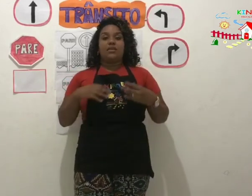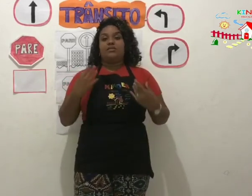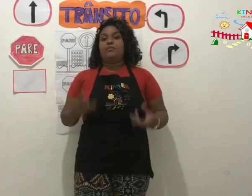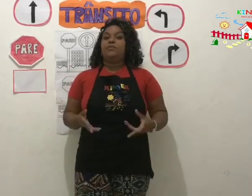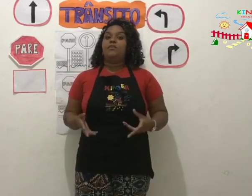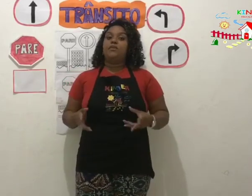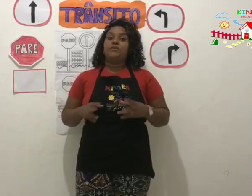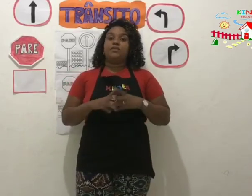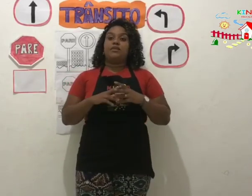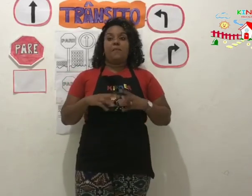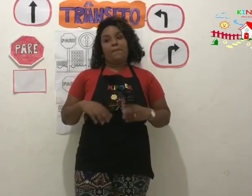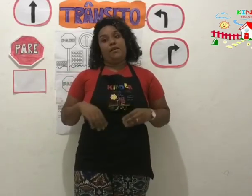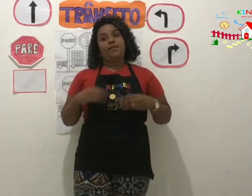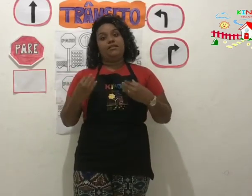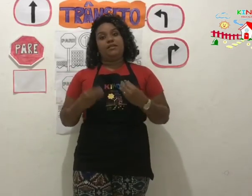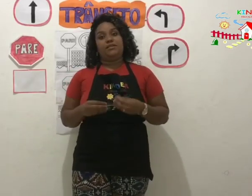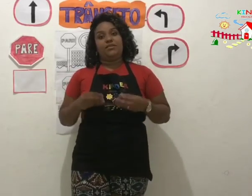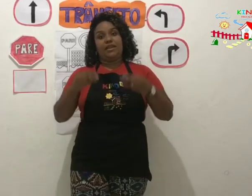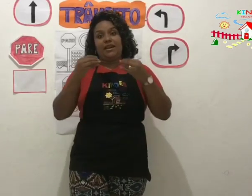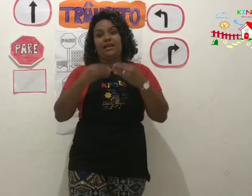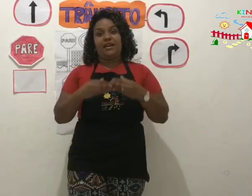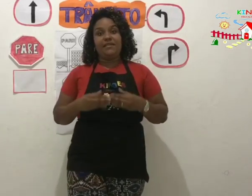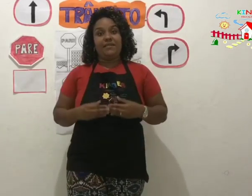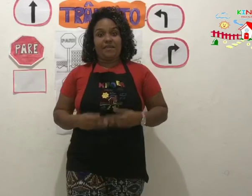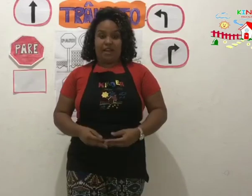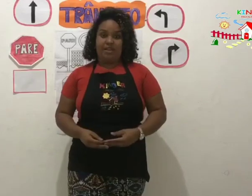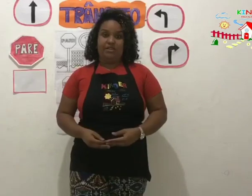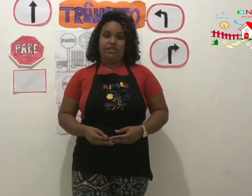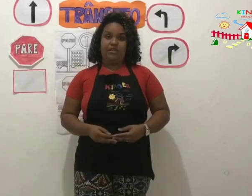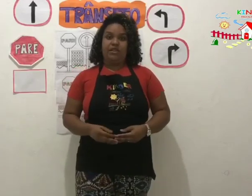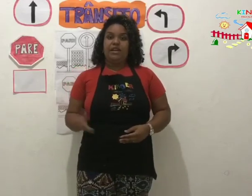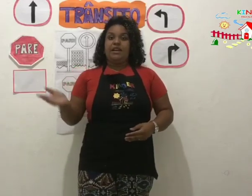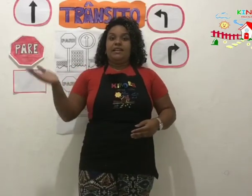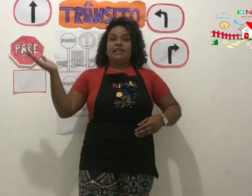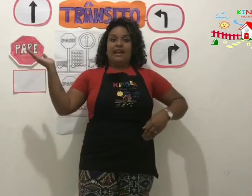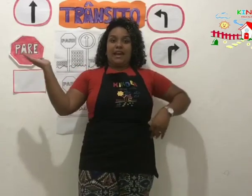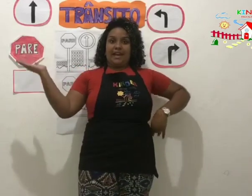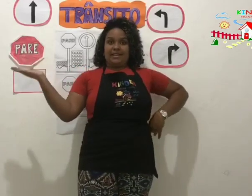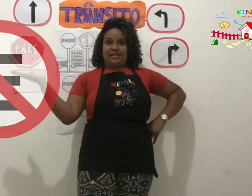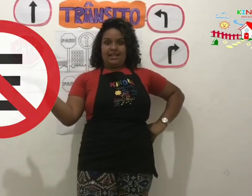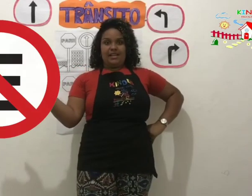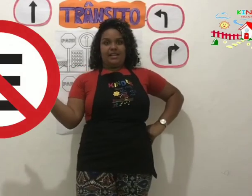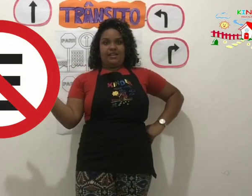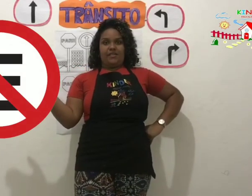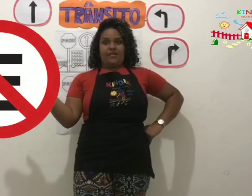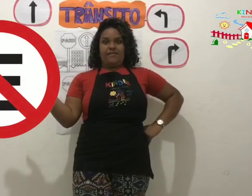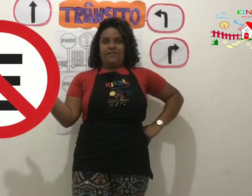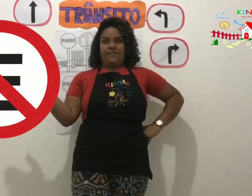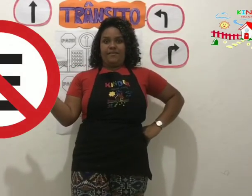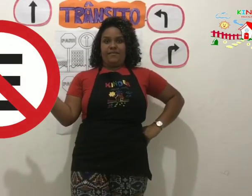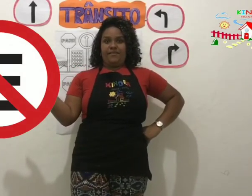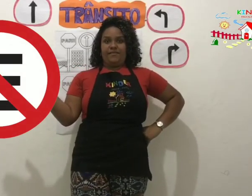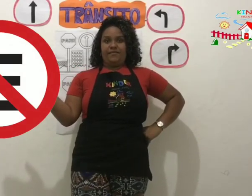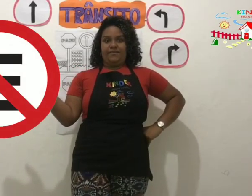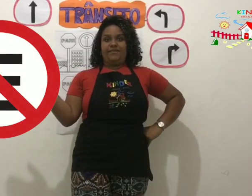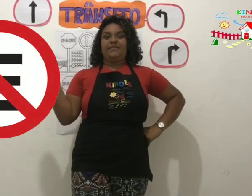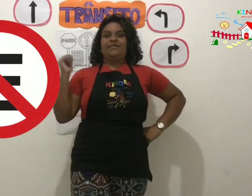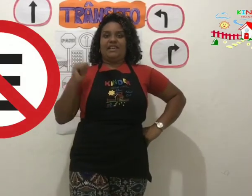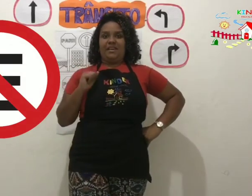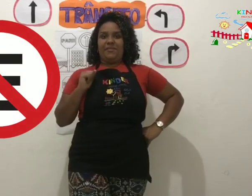locais públicos, que não podem estacionar em frente, que é essa daqui, ó. Viram?